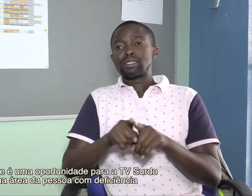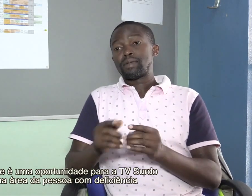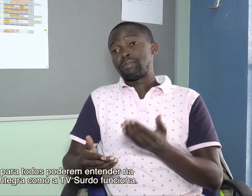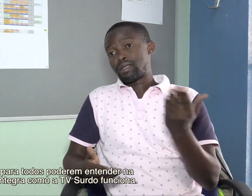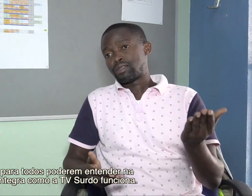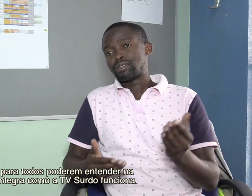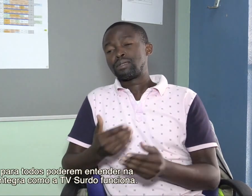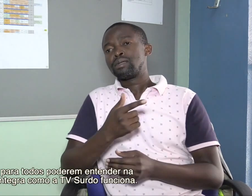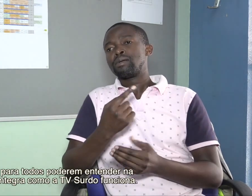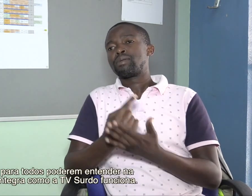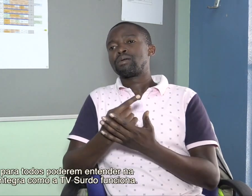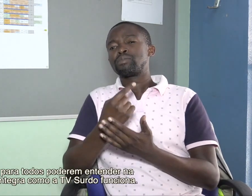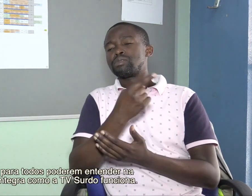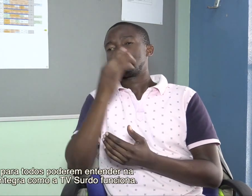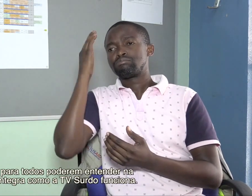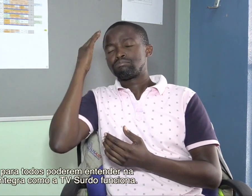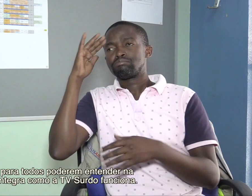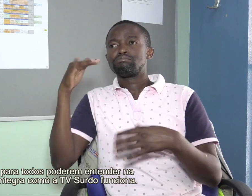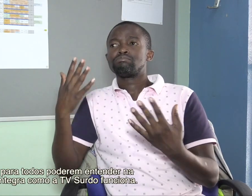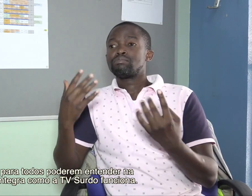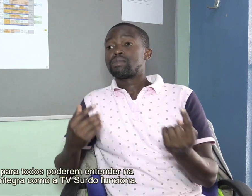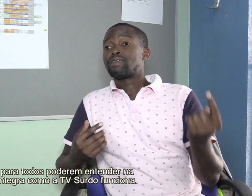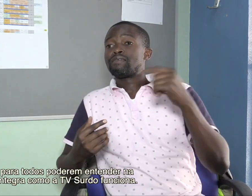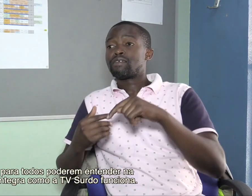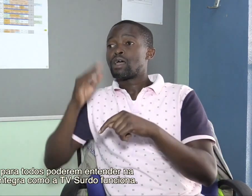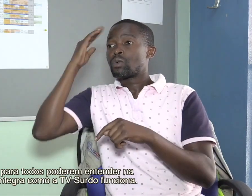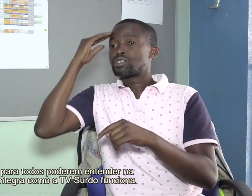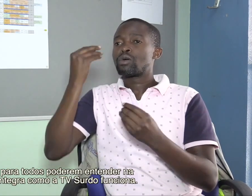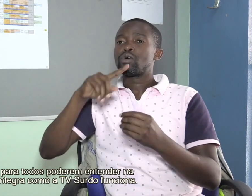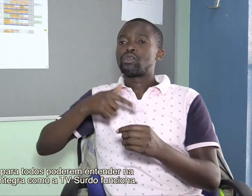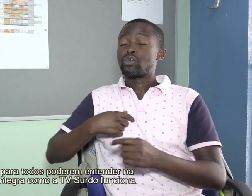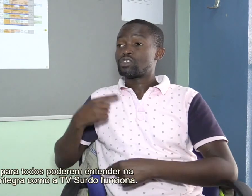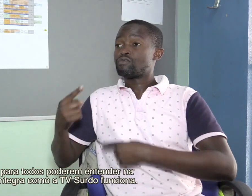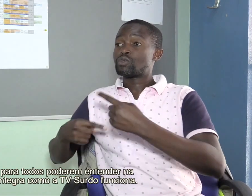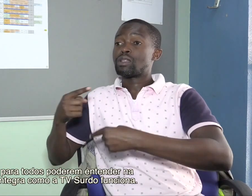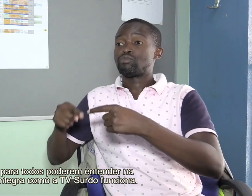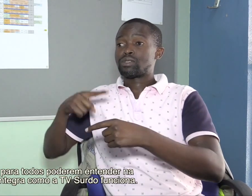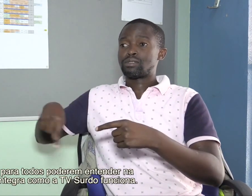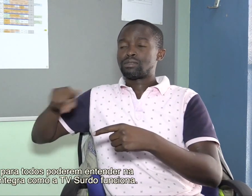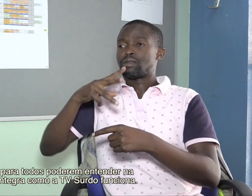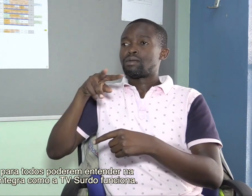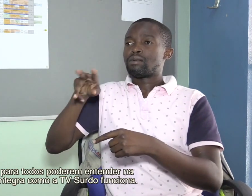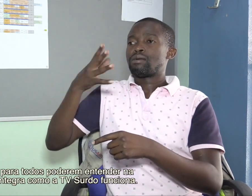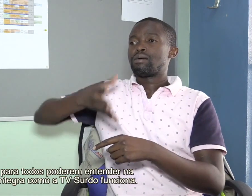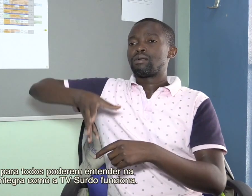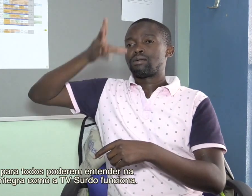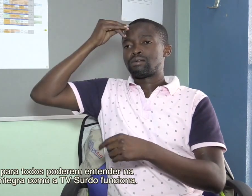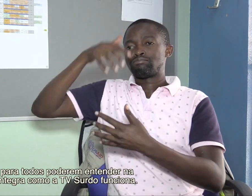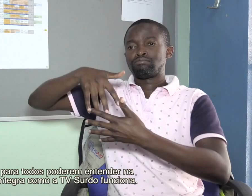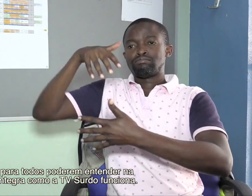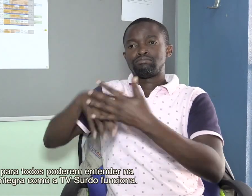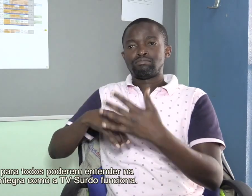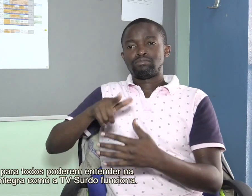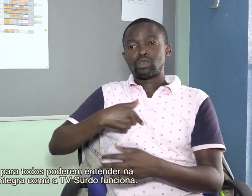deficiência e também para eles poderem saber como a TV Surdo